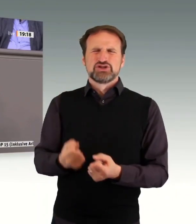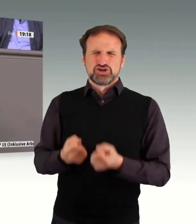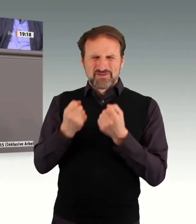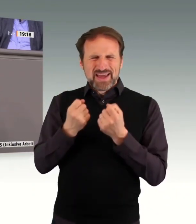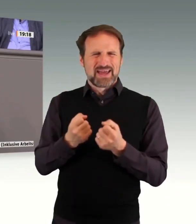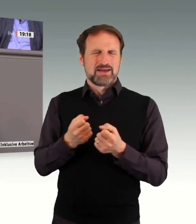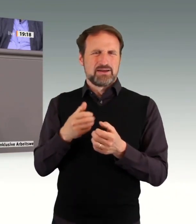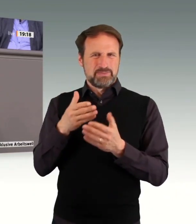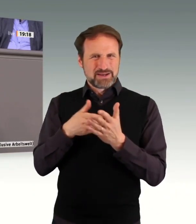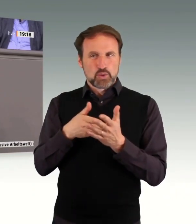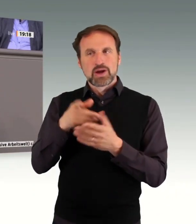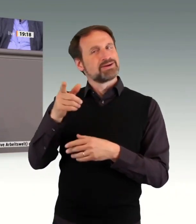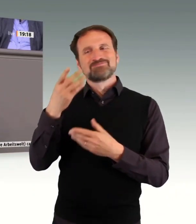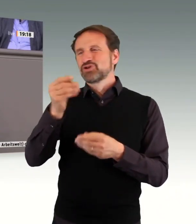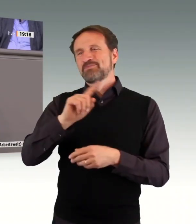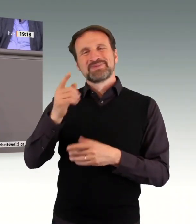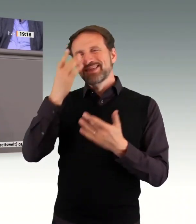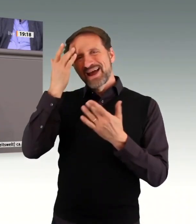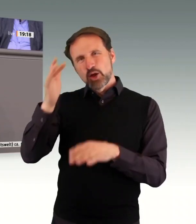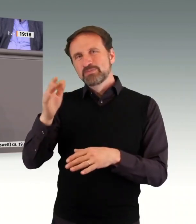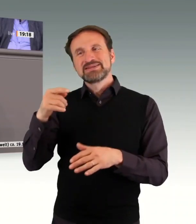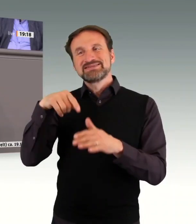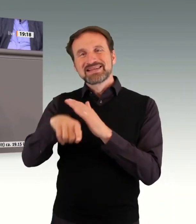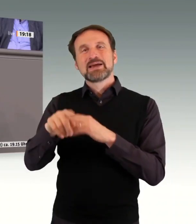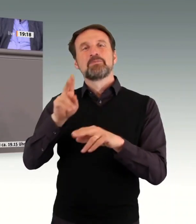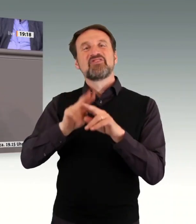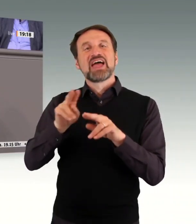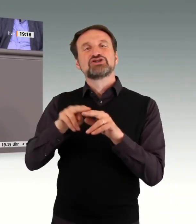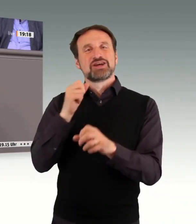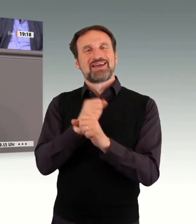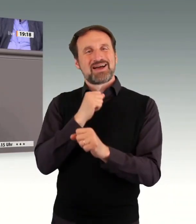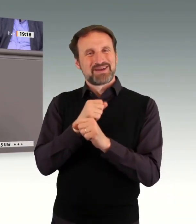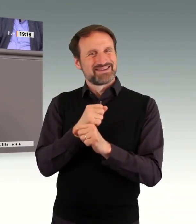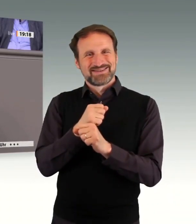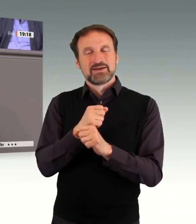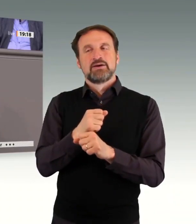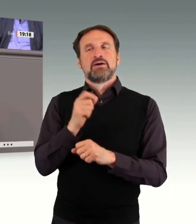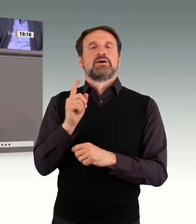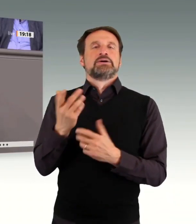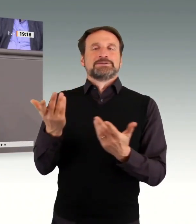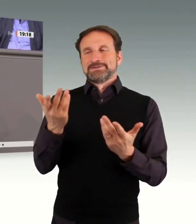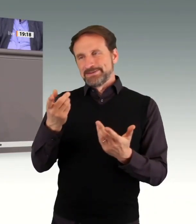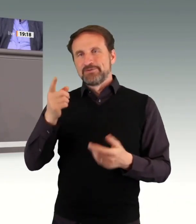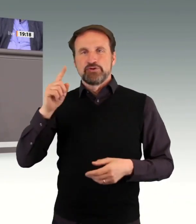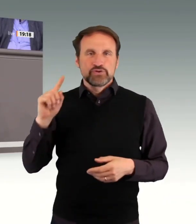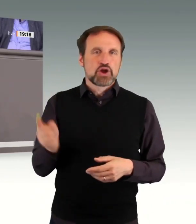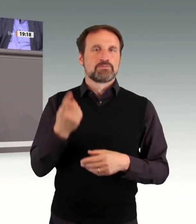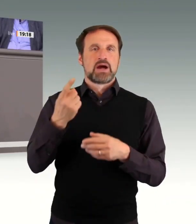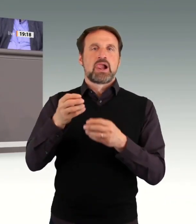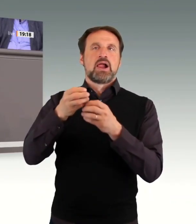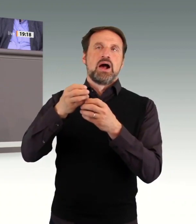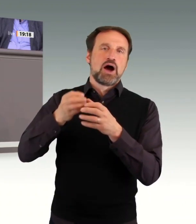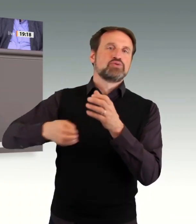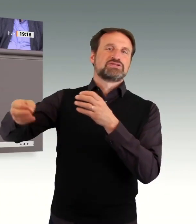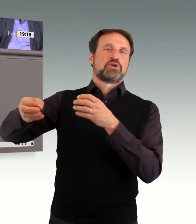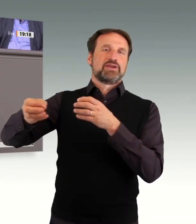bekommen, in der Werkstatt zu arbeiten, und werden dann noch einmal ausgesondert. Und